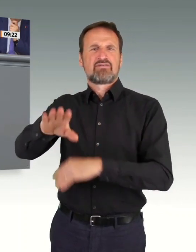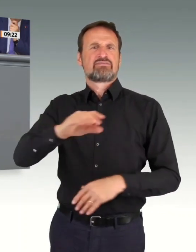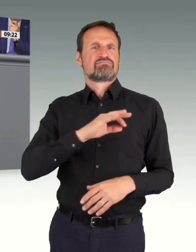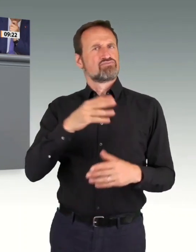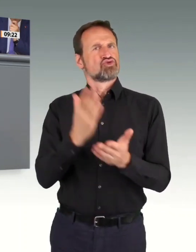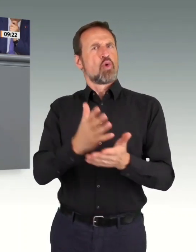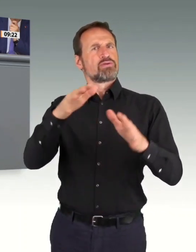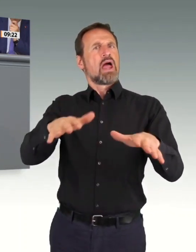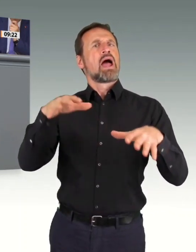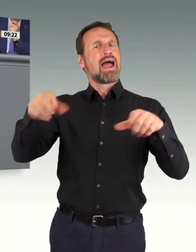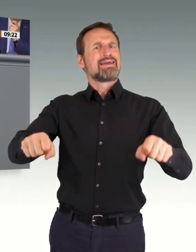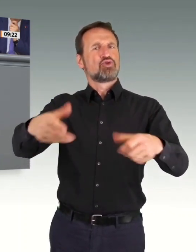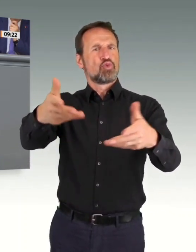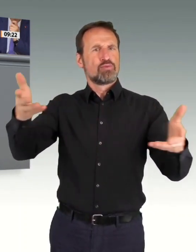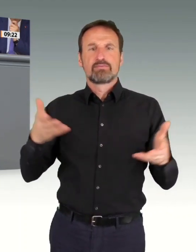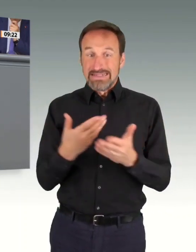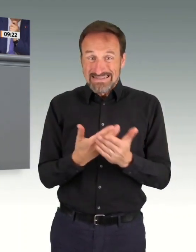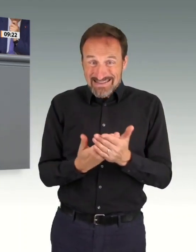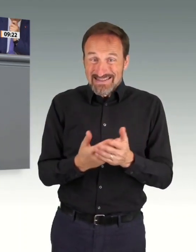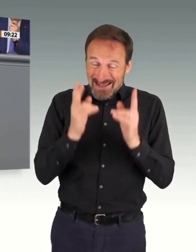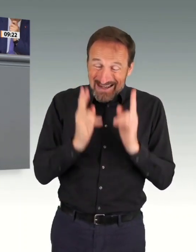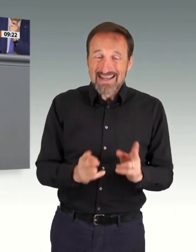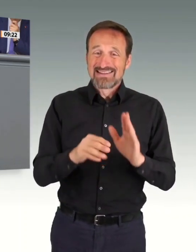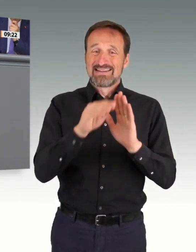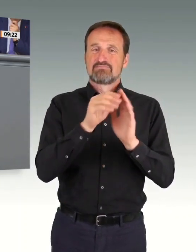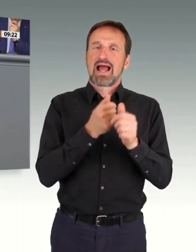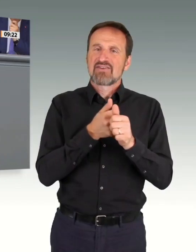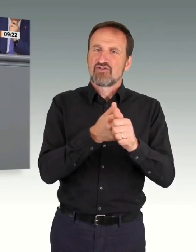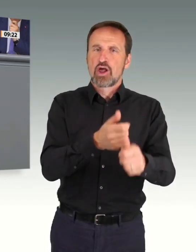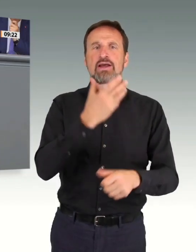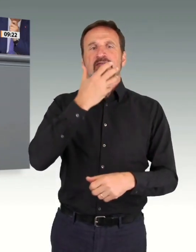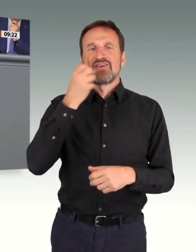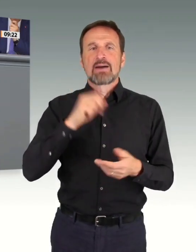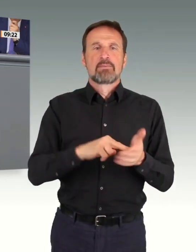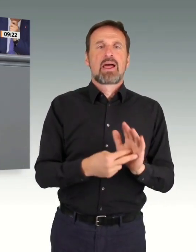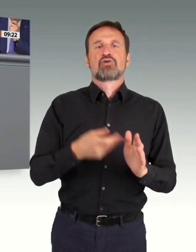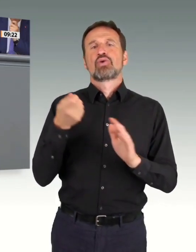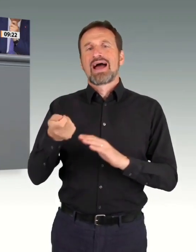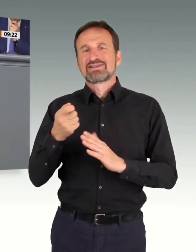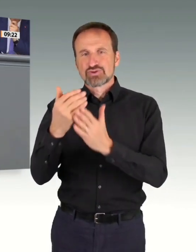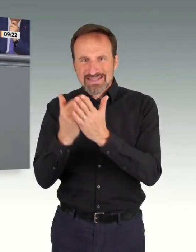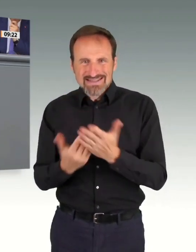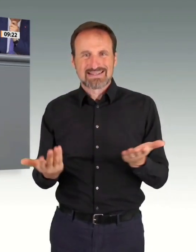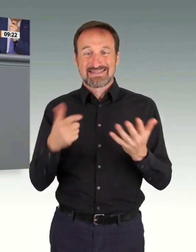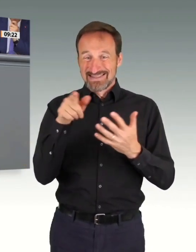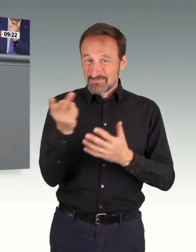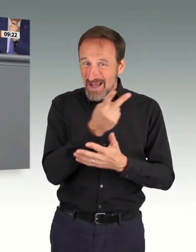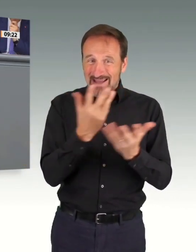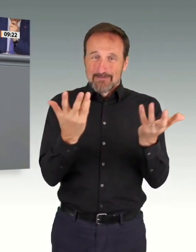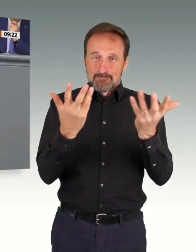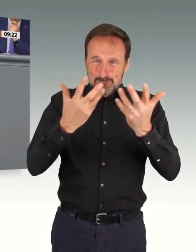gemeinsame Vereinbarung der Koalitionsfraktionen, sondern schauen wir mal drauf. Der Städtetag. Jens Spahn